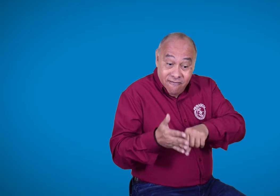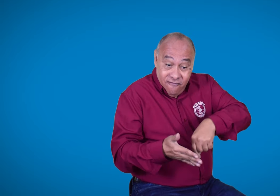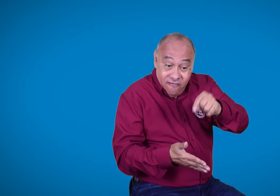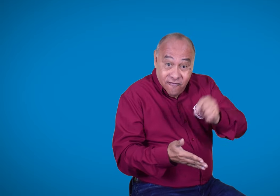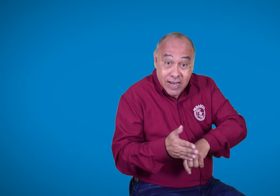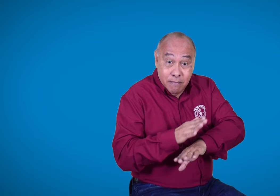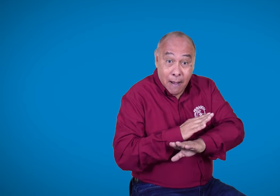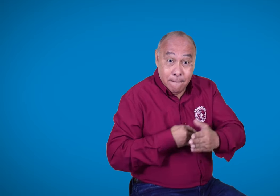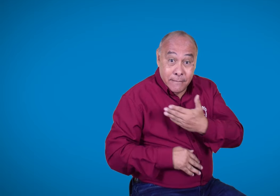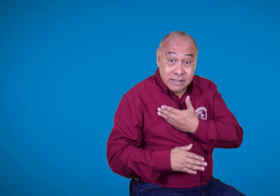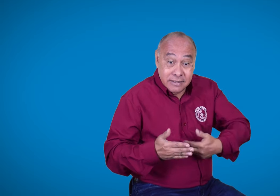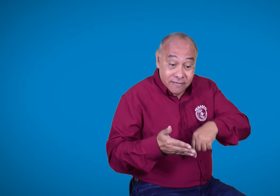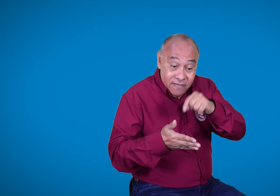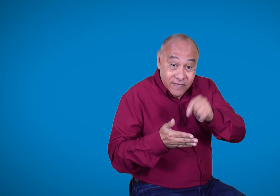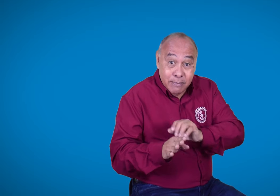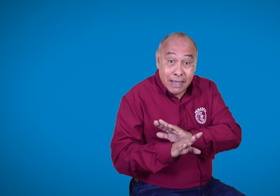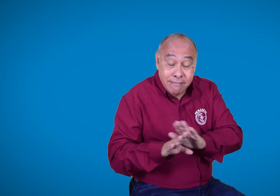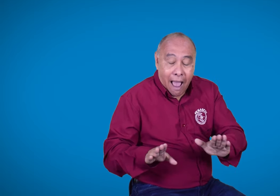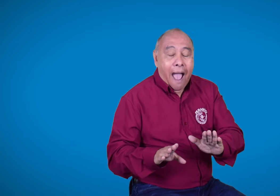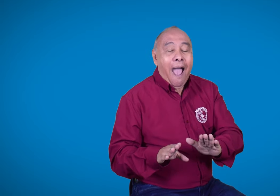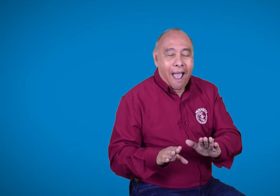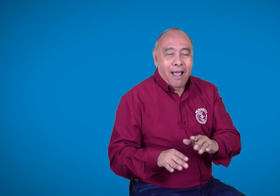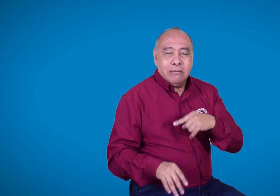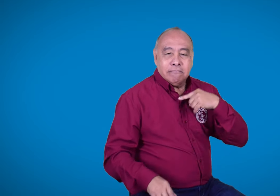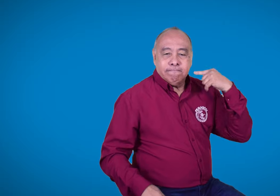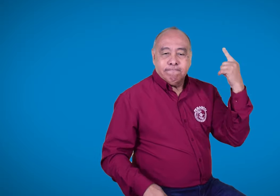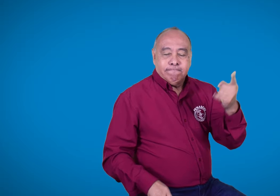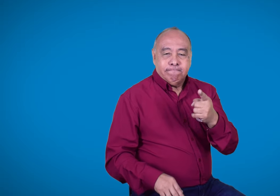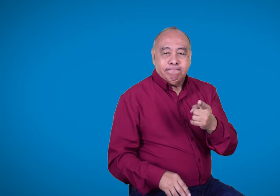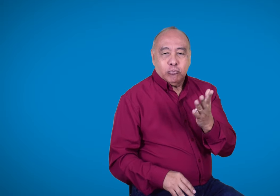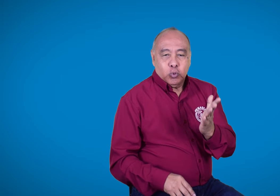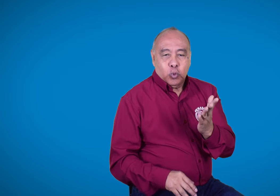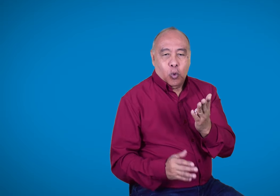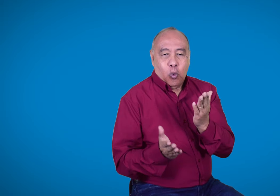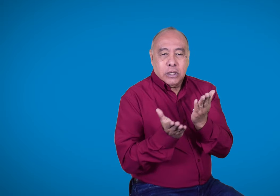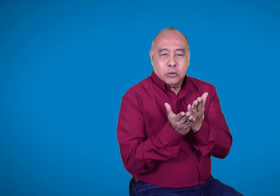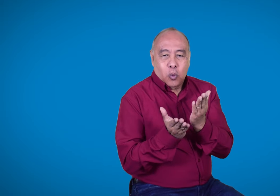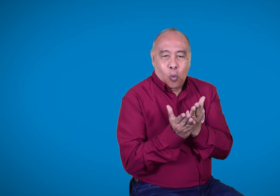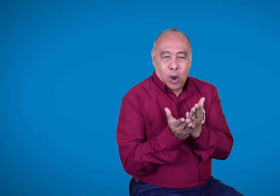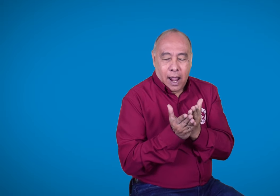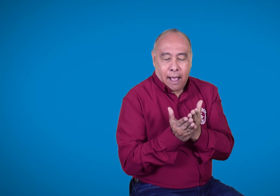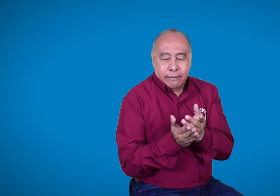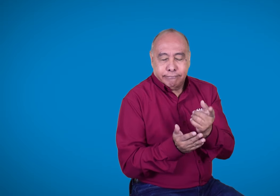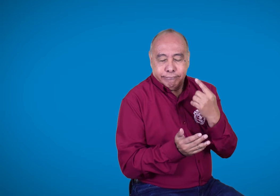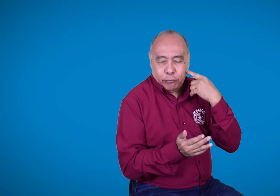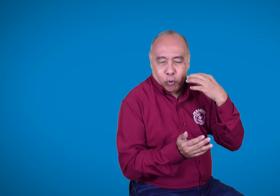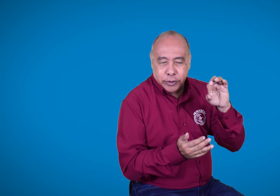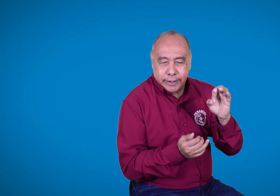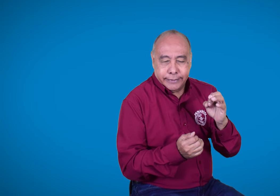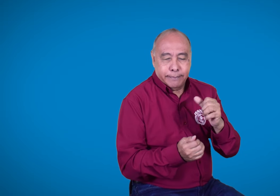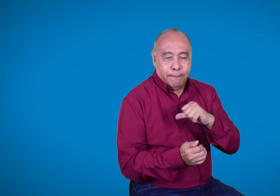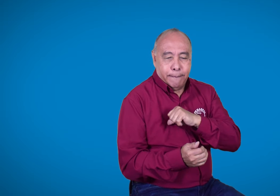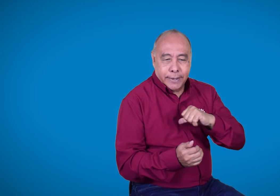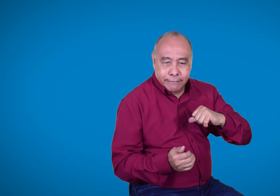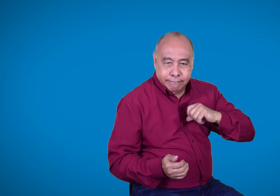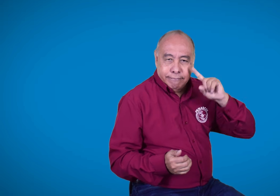y llegue a sanción presidencial y el presidente lo firme, todas las escuelas de personas oyentes, tanto